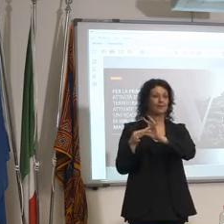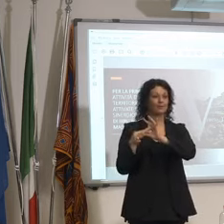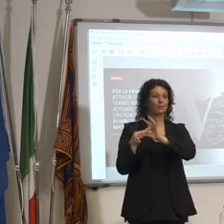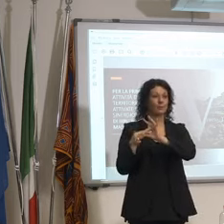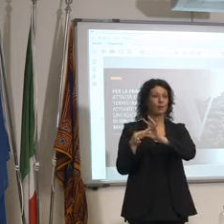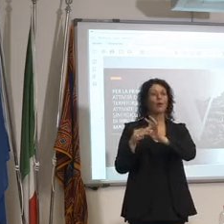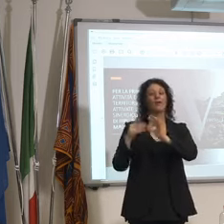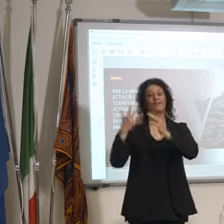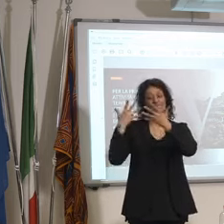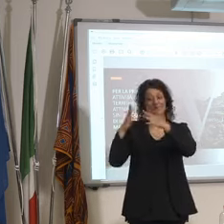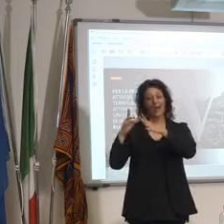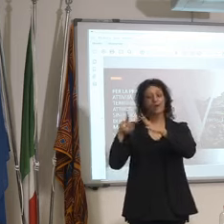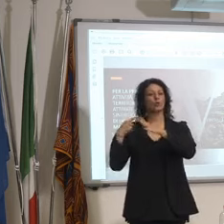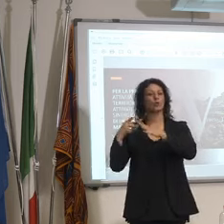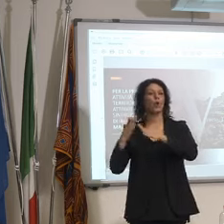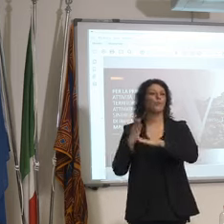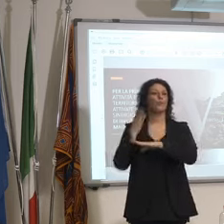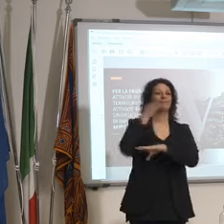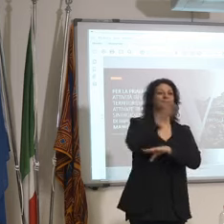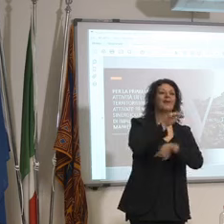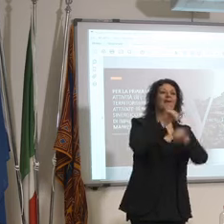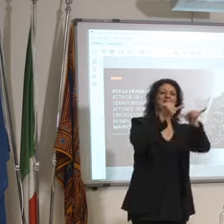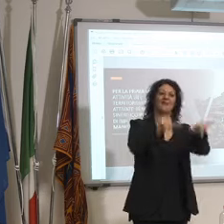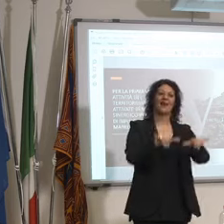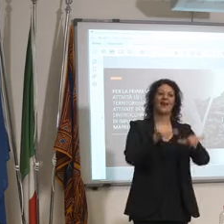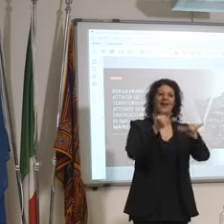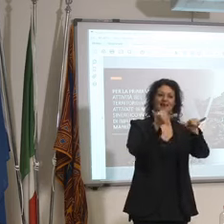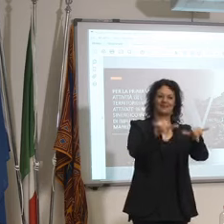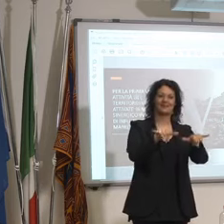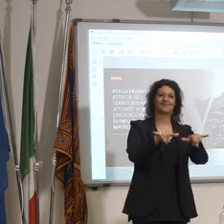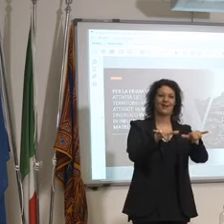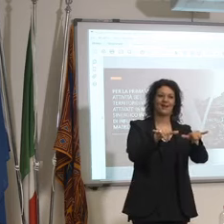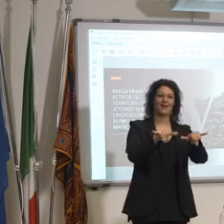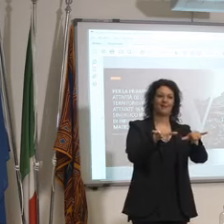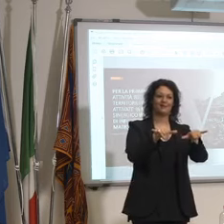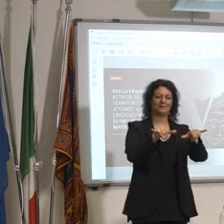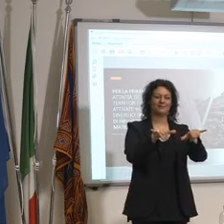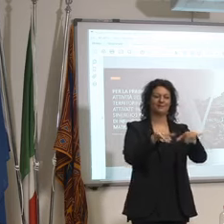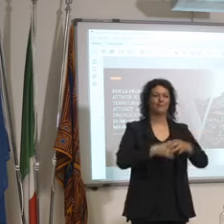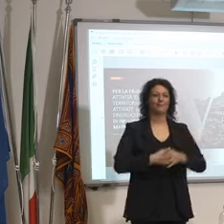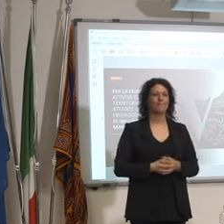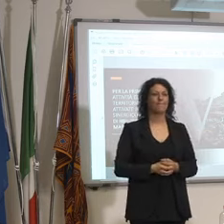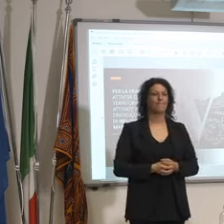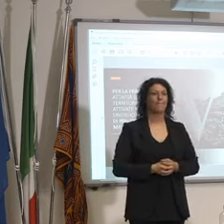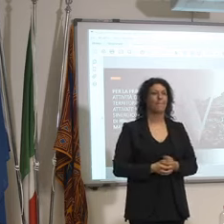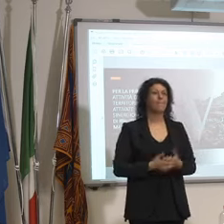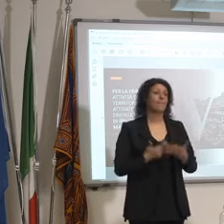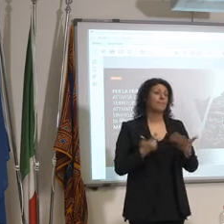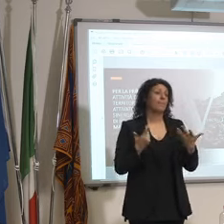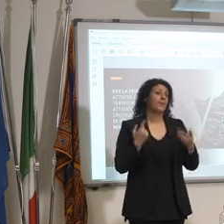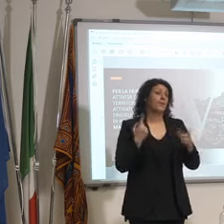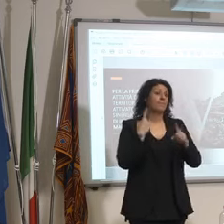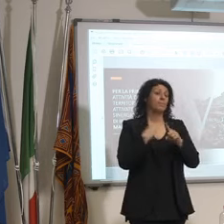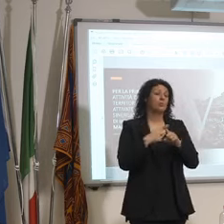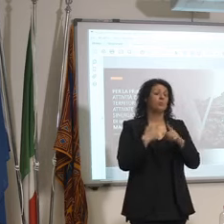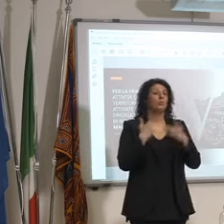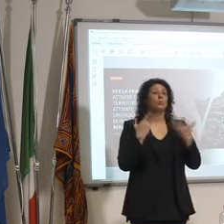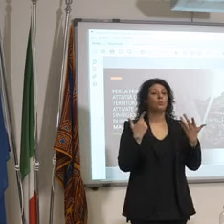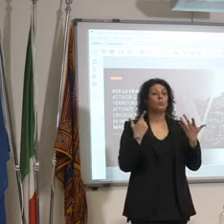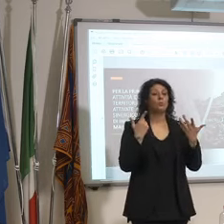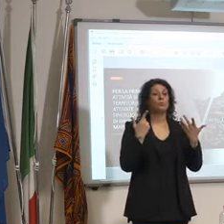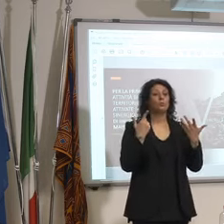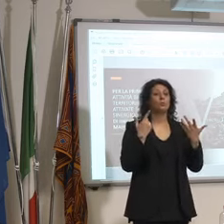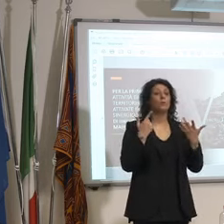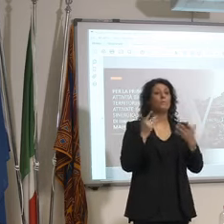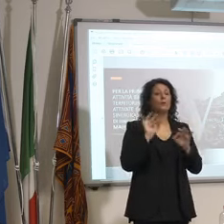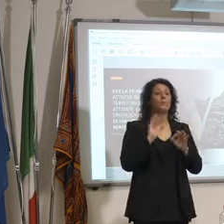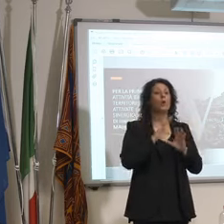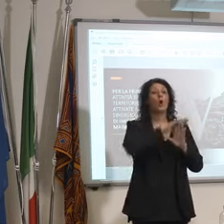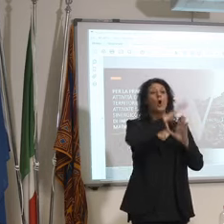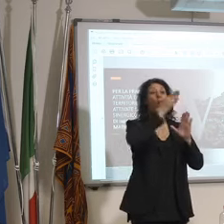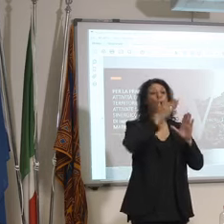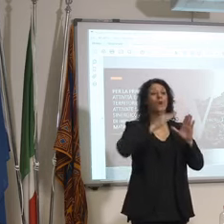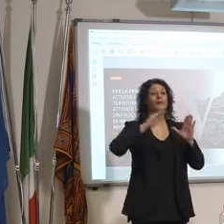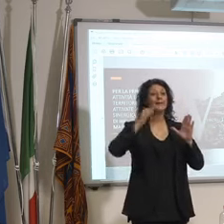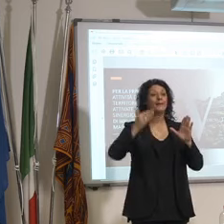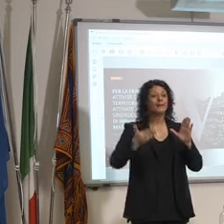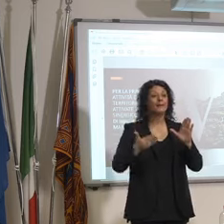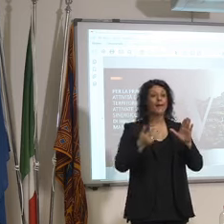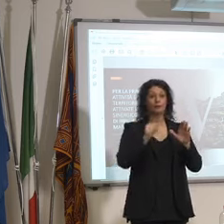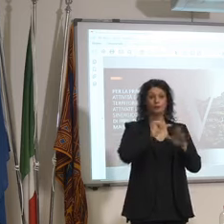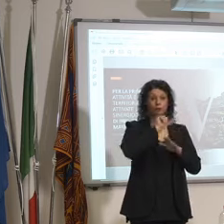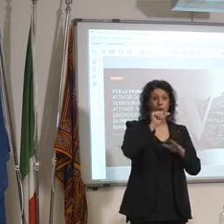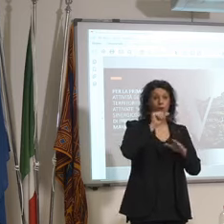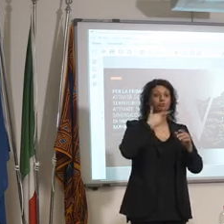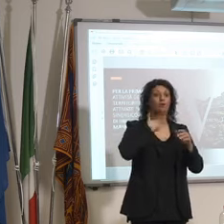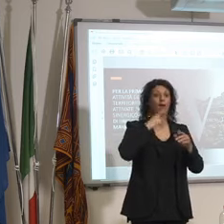poi Venezia cioè le colline tra l'altro siamo in mezzo altri due siti di Unesco che sono le Dolomiti